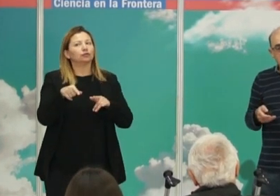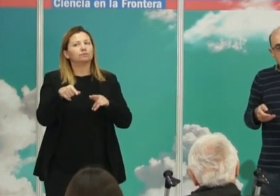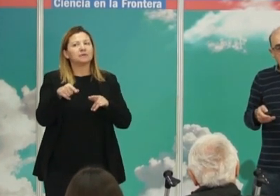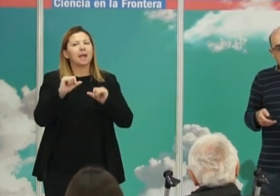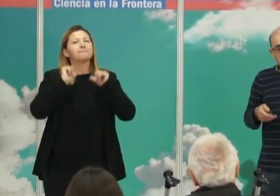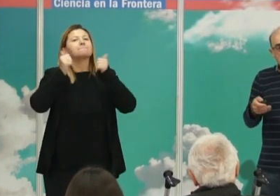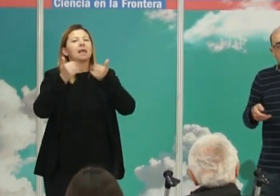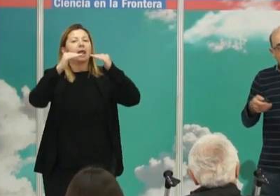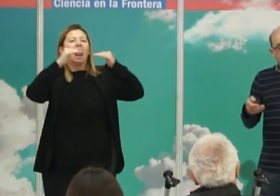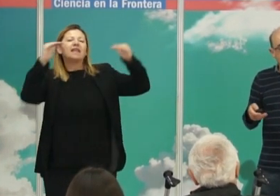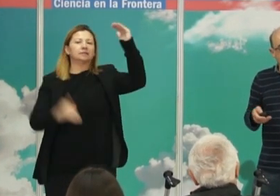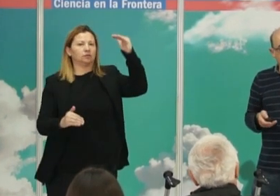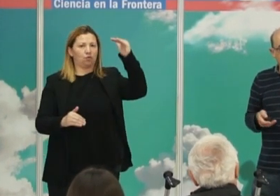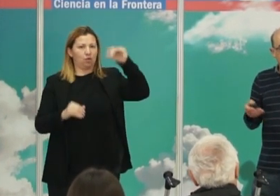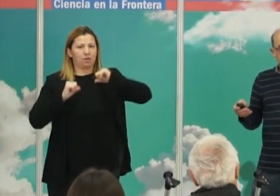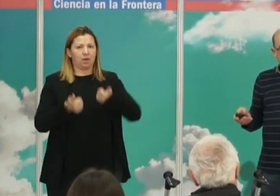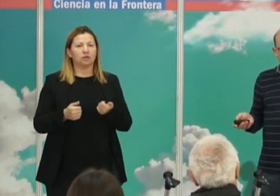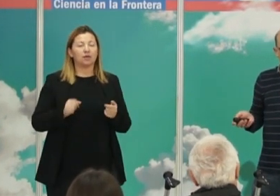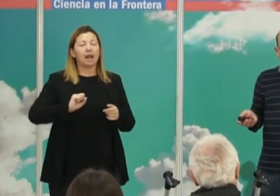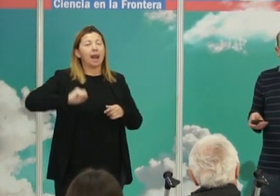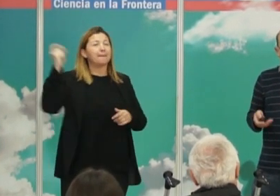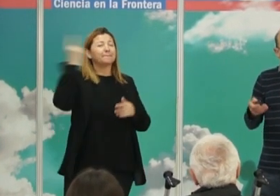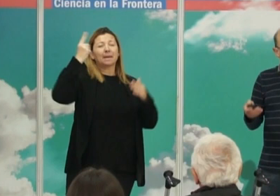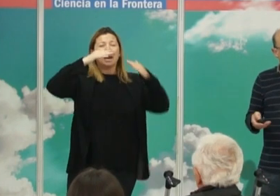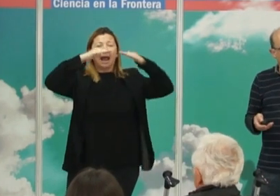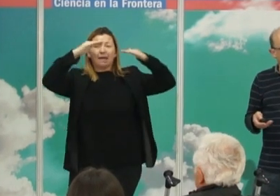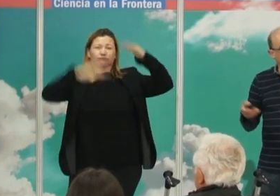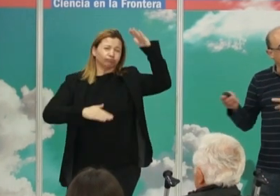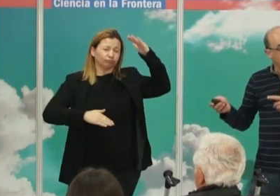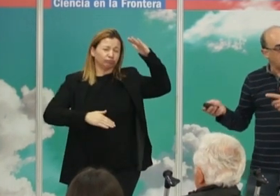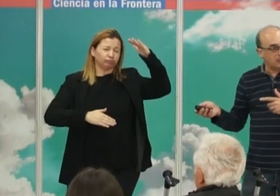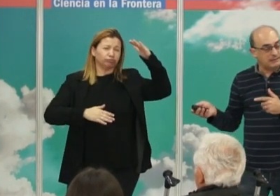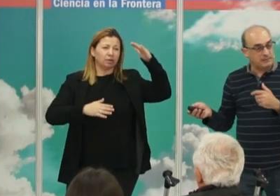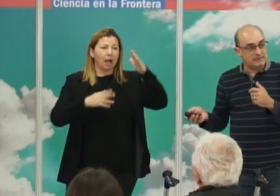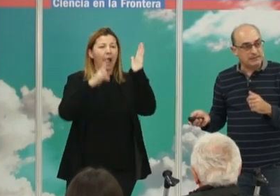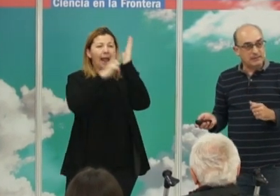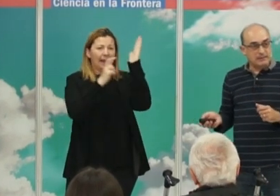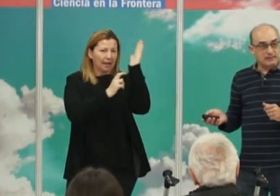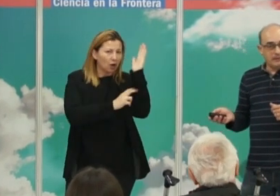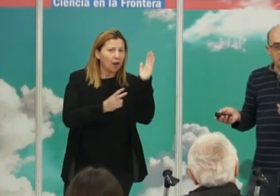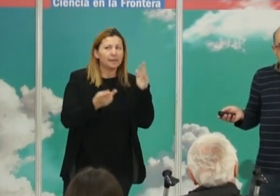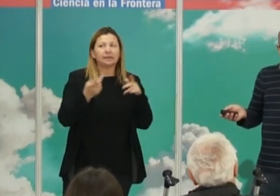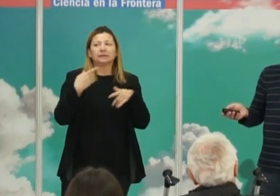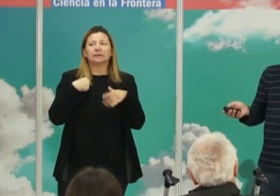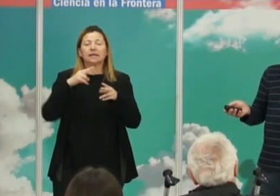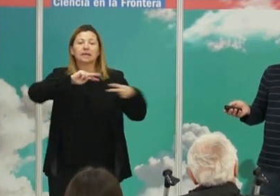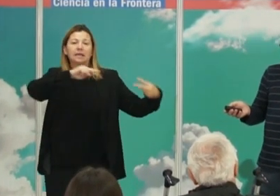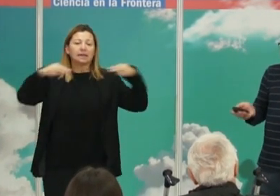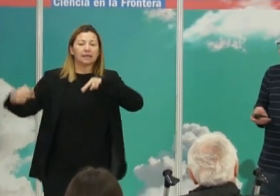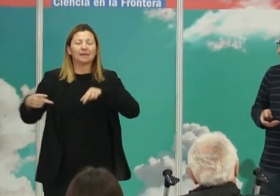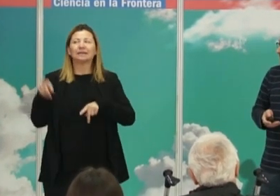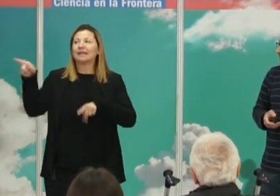la primera noción de desigualdad que encontramos en el pasado, tanto arqueológicamente como genéticamente, deriva del